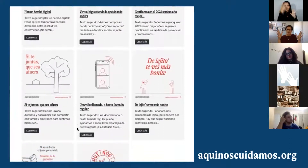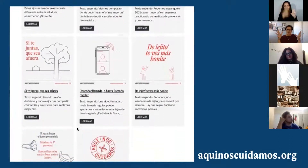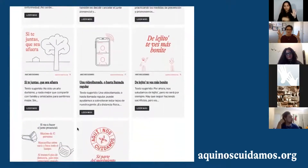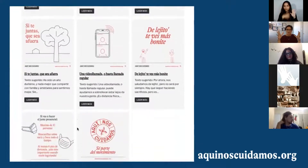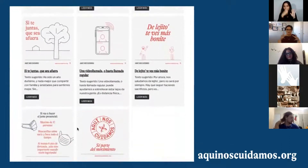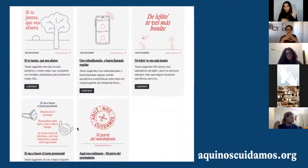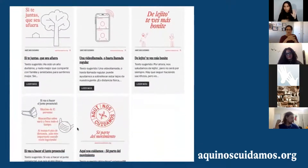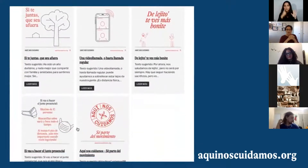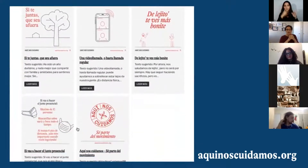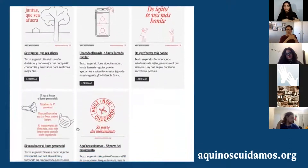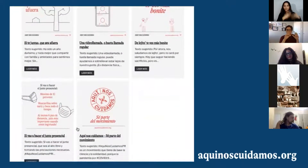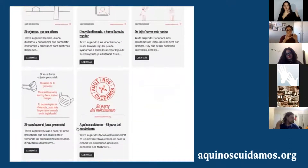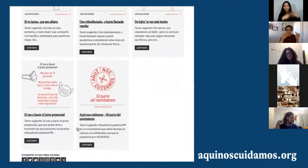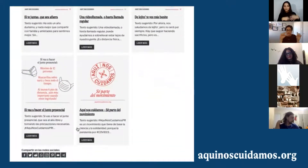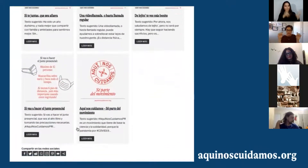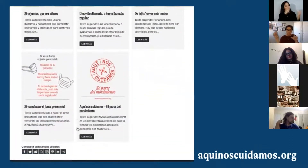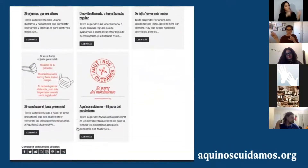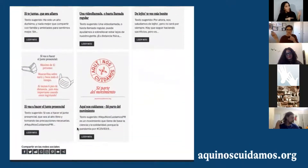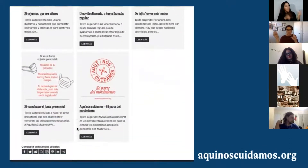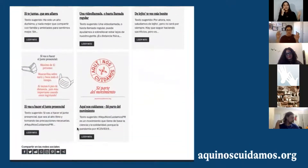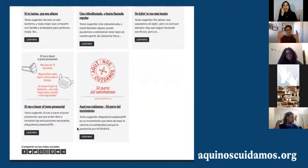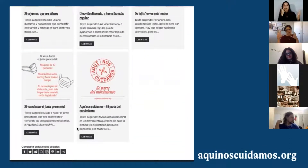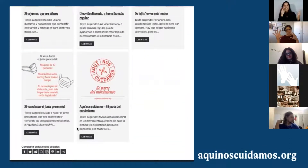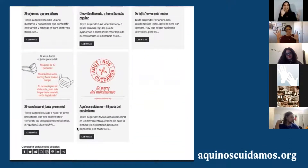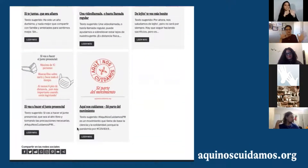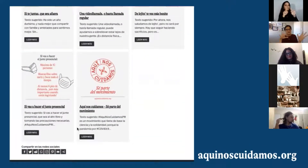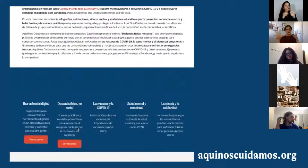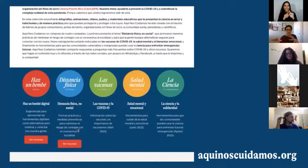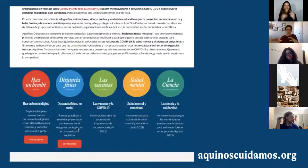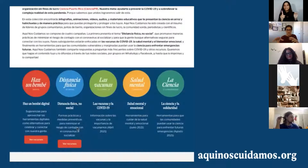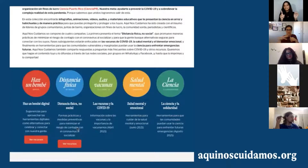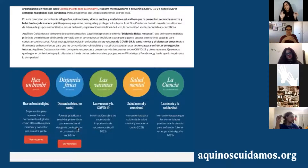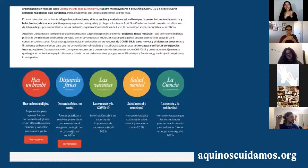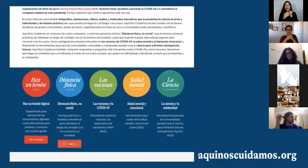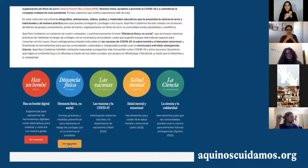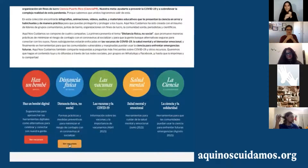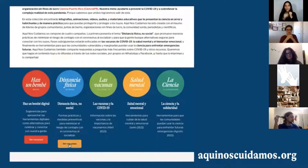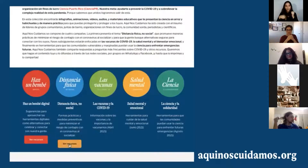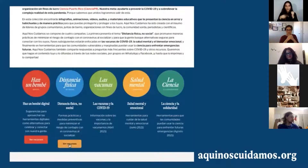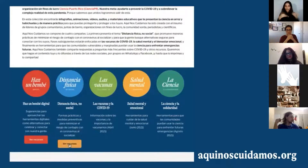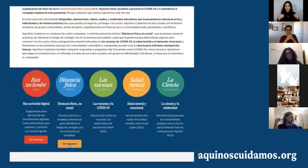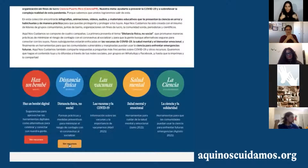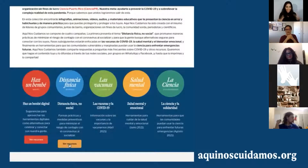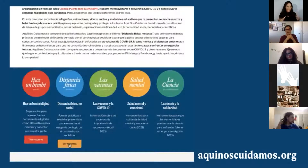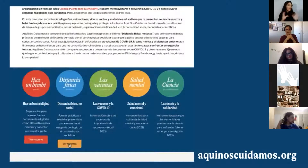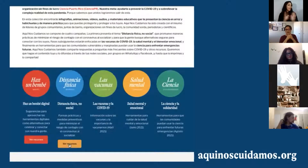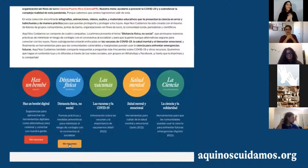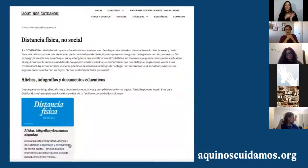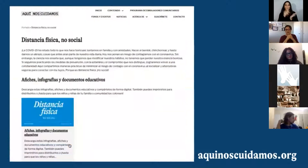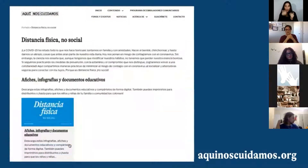Cuando van a la página principal, ahí van a ver unos botones de las distintas campañas. Pueden acceder al contenido de esa forma.